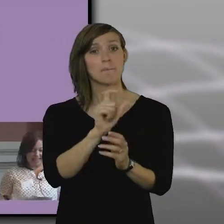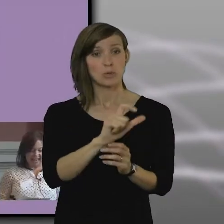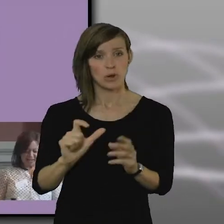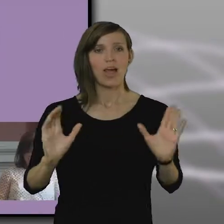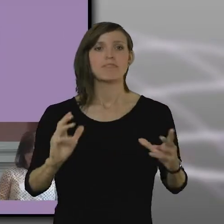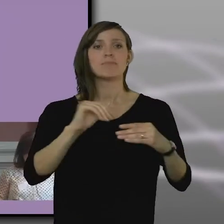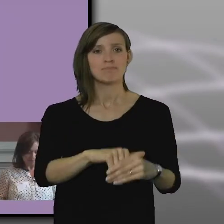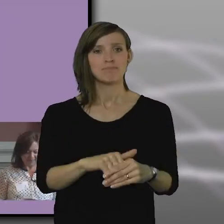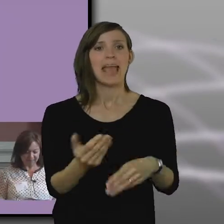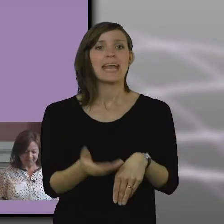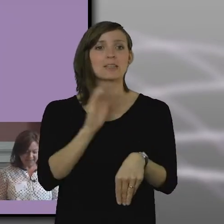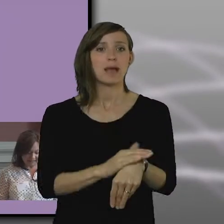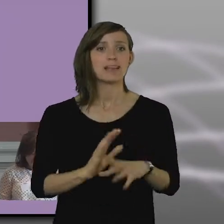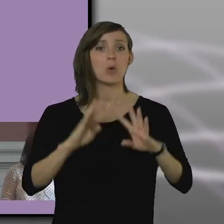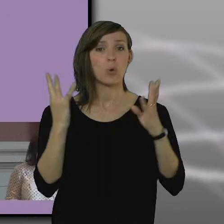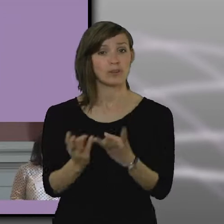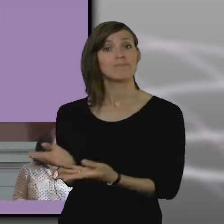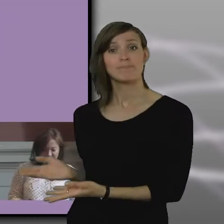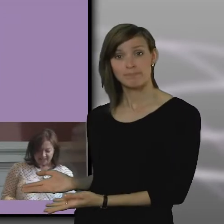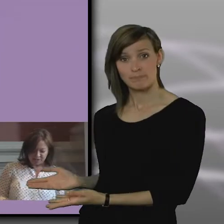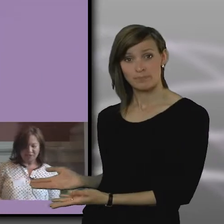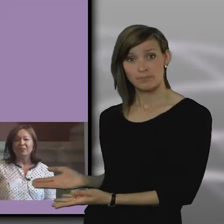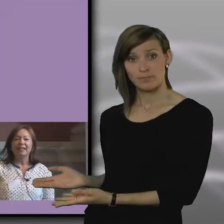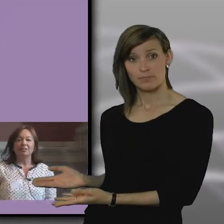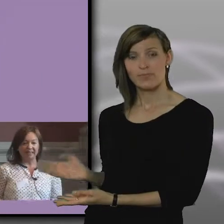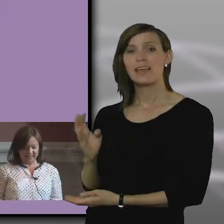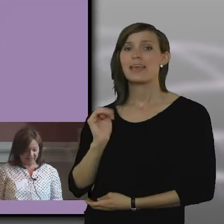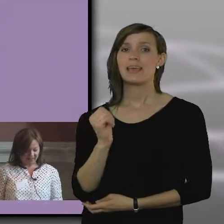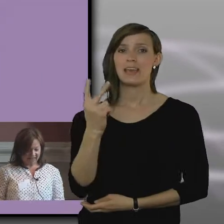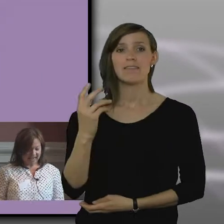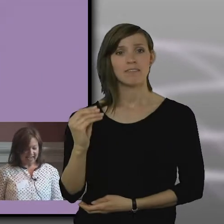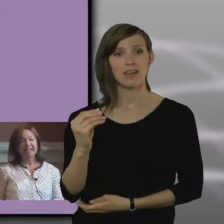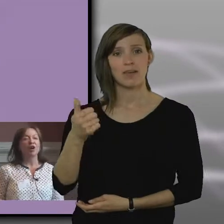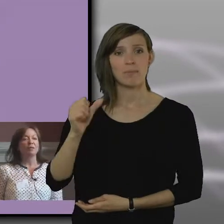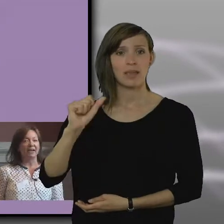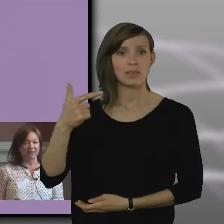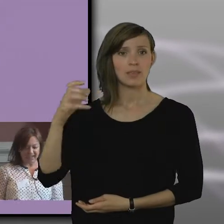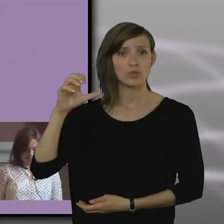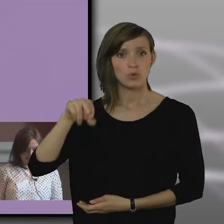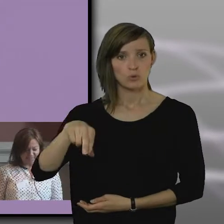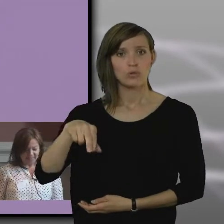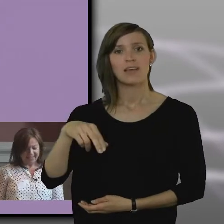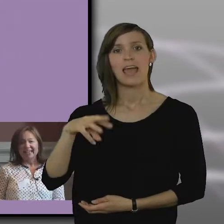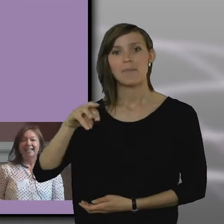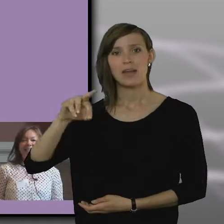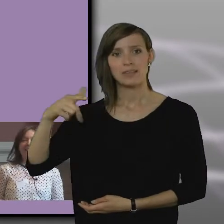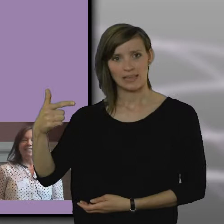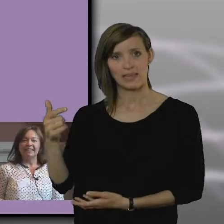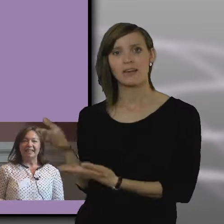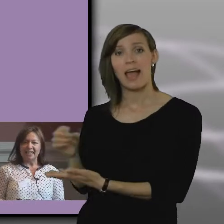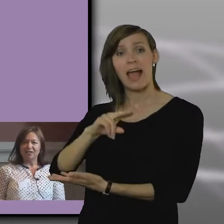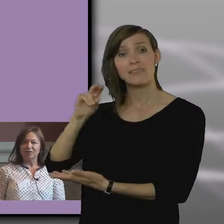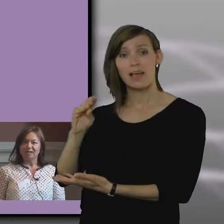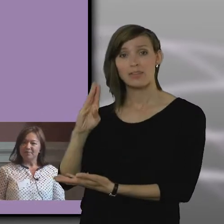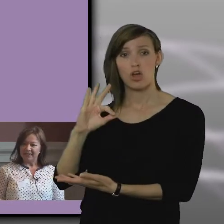är Eva Bengtsson från MRTV, Anna Dahlberg från Handysam, Erika